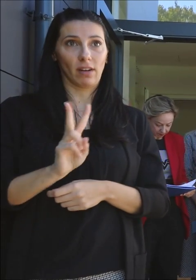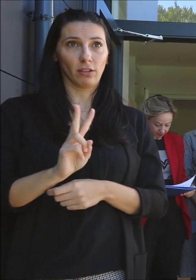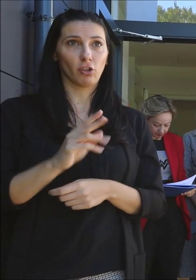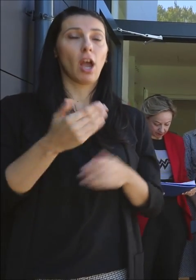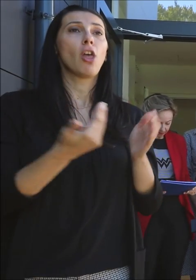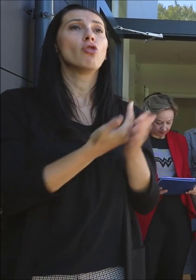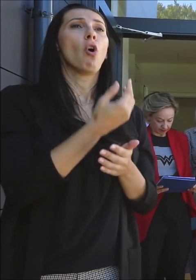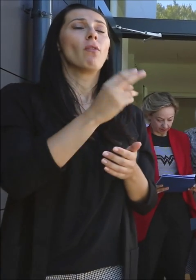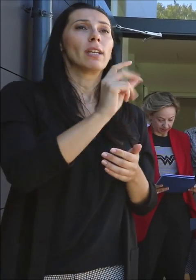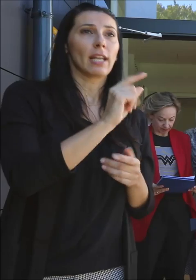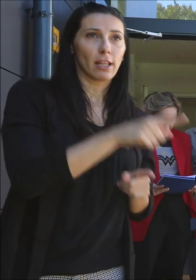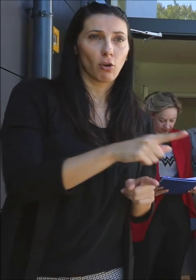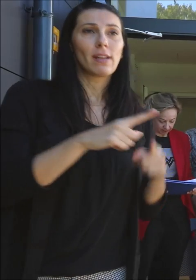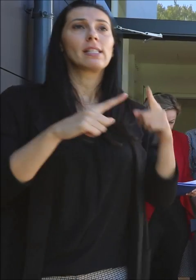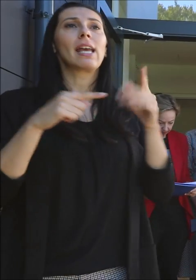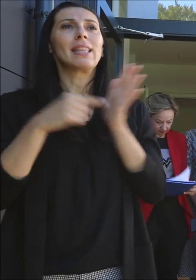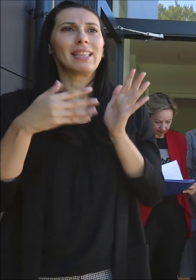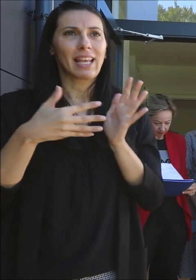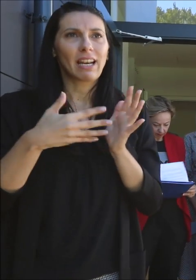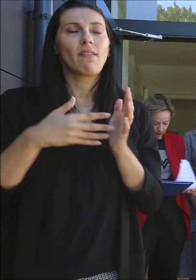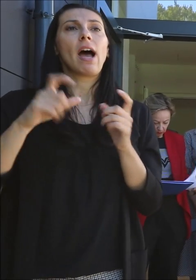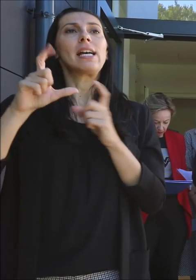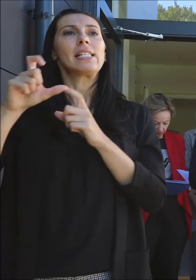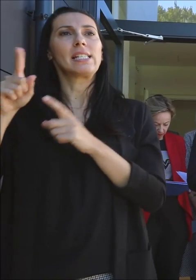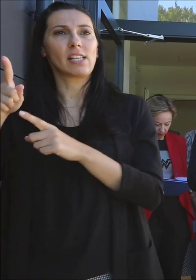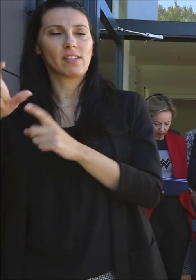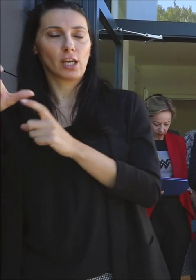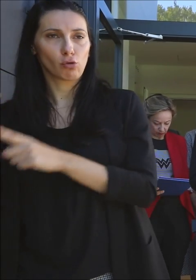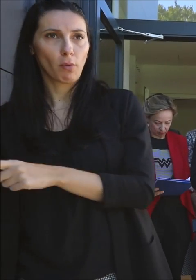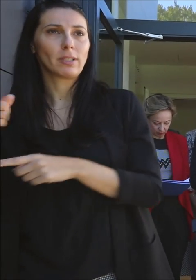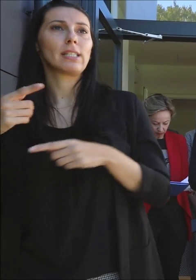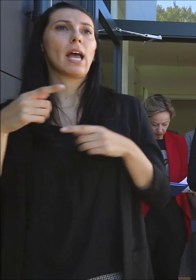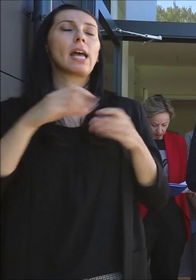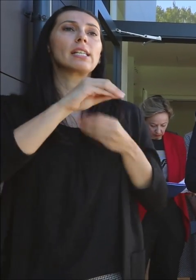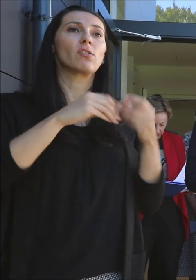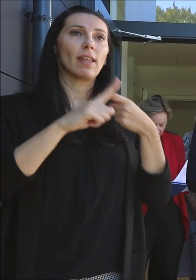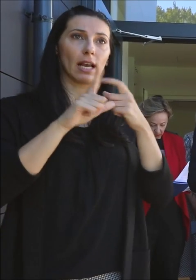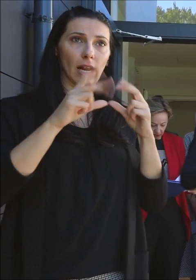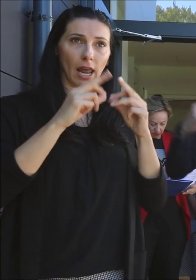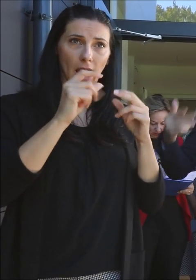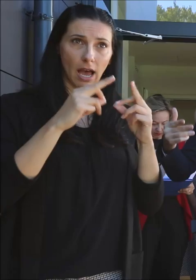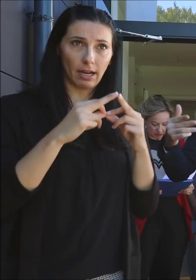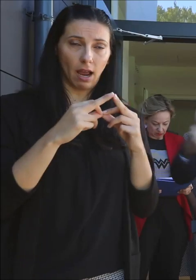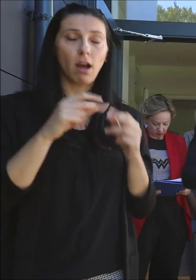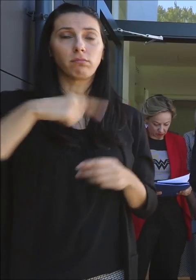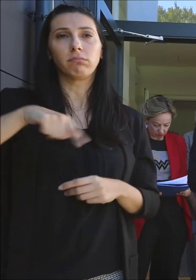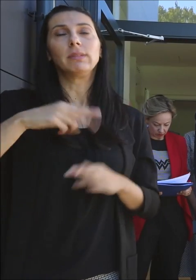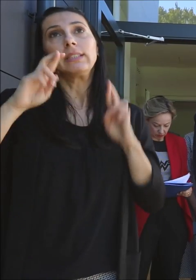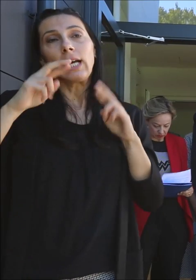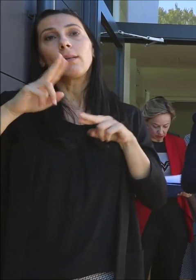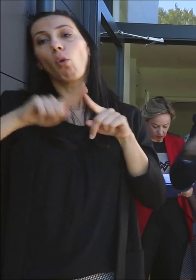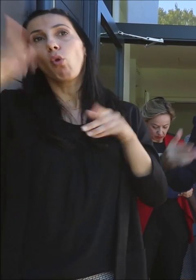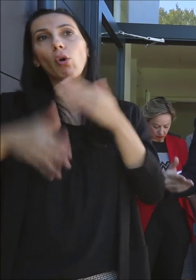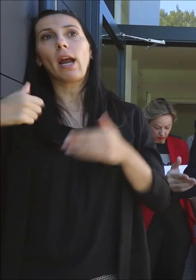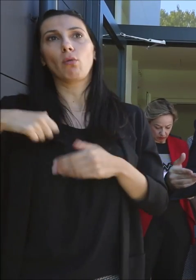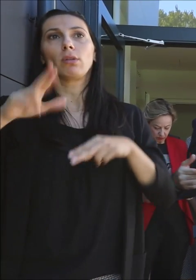Redkovec, Trnava, Celije, Svjetska, Sopnica i Sveta Klara, koje očekuju da budu završeni do kraja godina. Znači 3 još vrtića uz